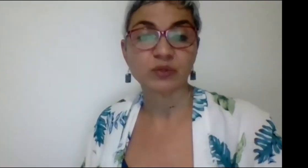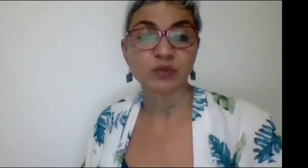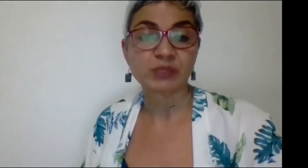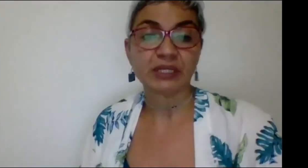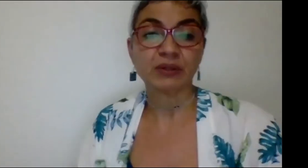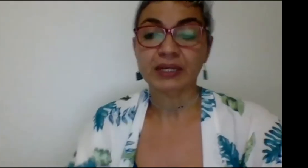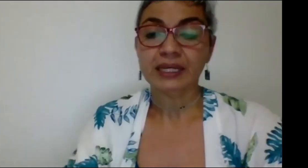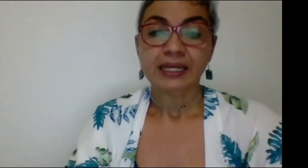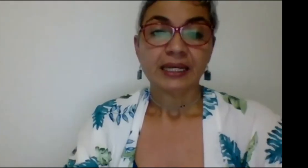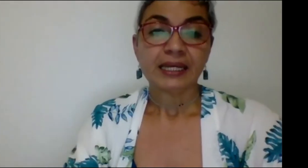español.